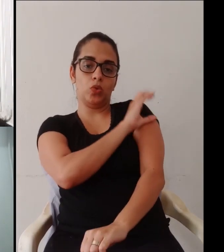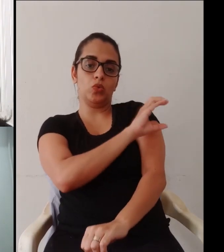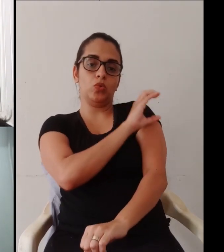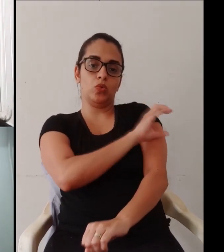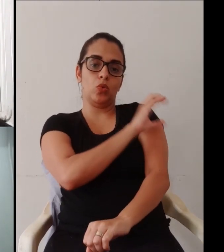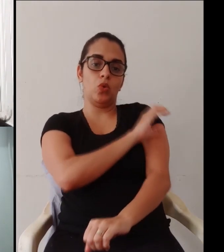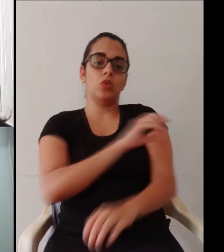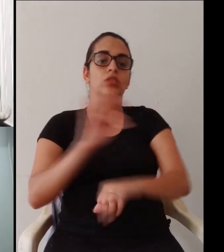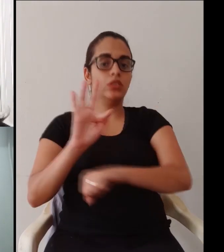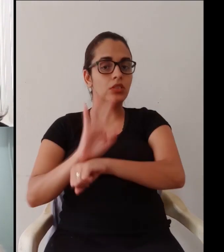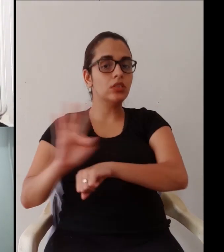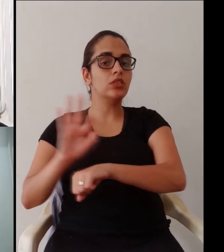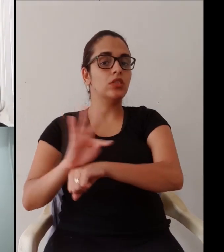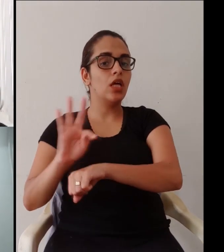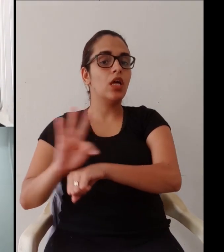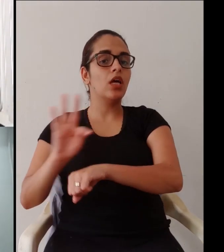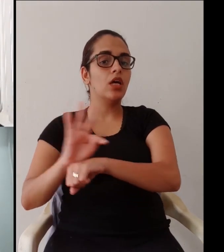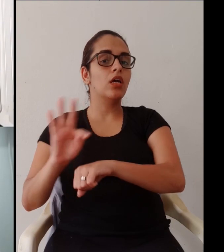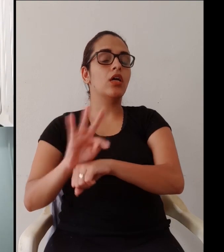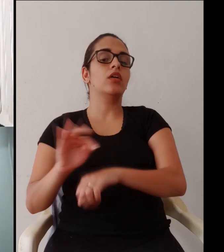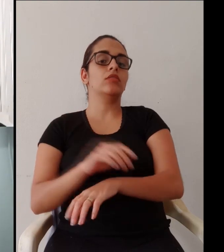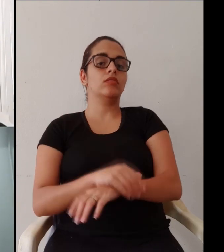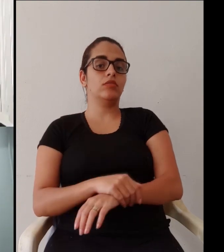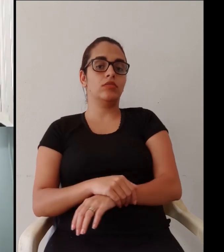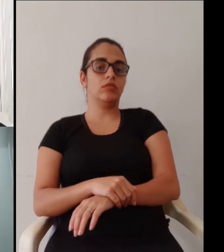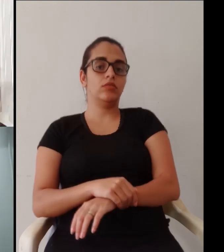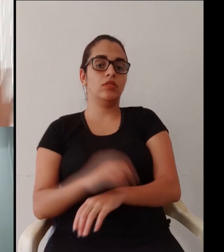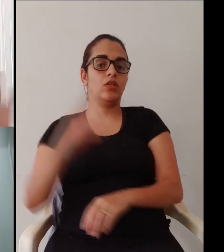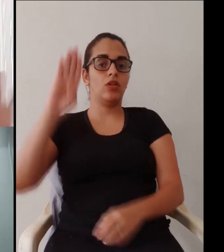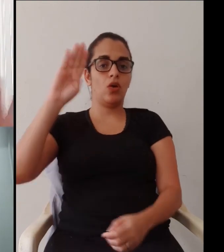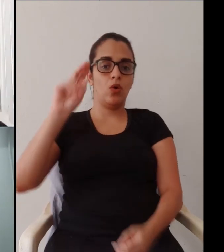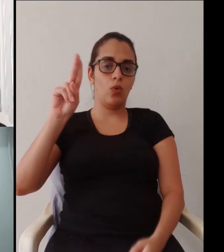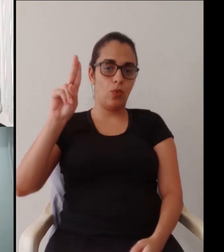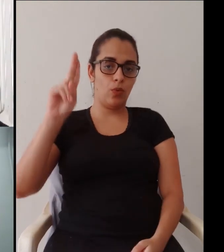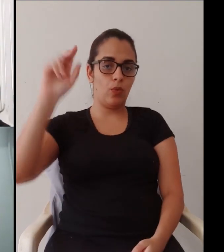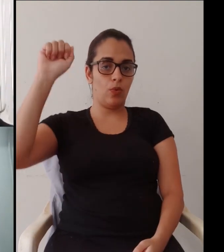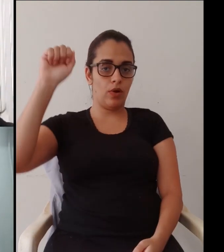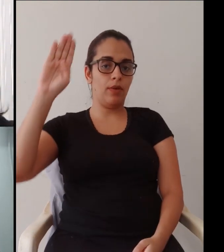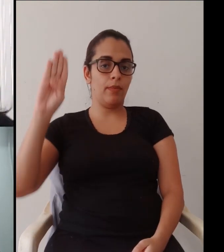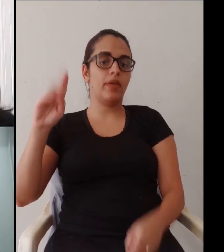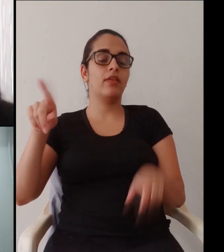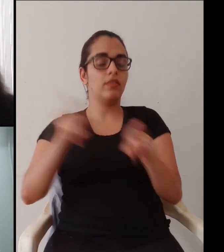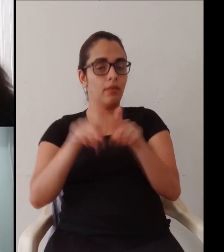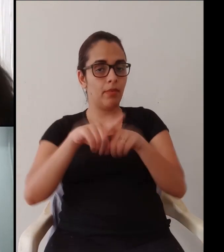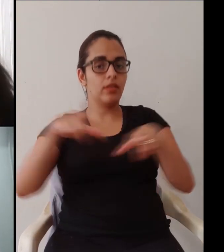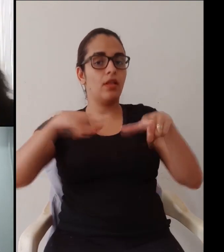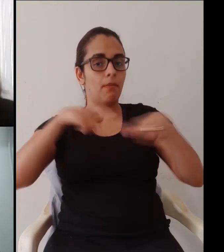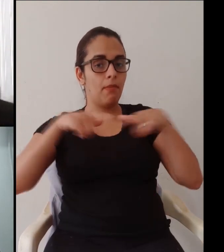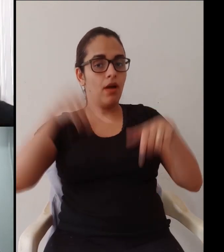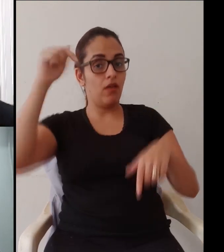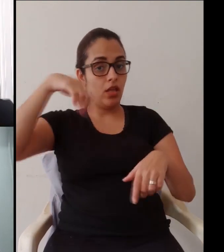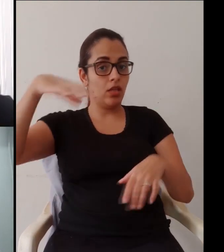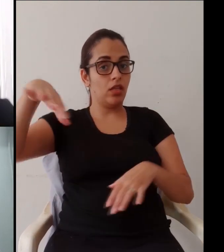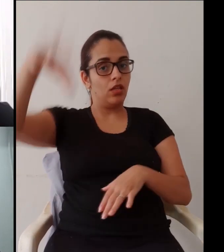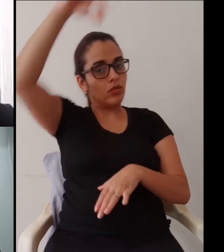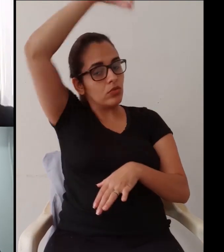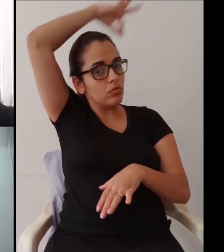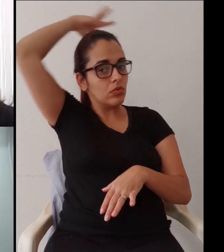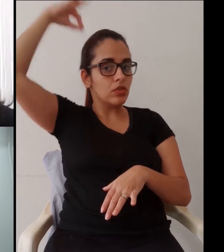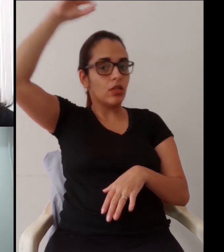tem que mandar um beijo, nossa gratidão, nosso respeito para todos os coordenadores de polo E-Tec, para os nossos coordenadores de